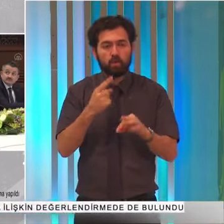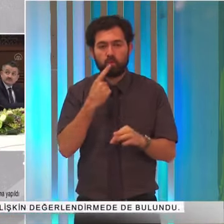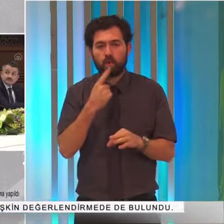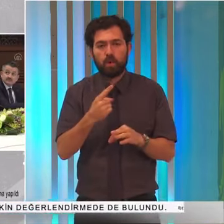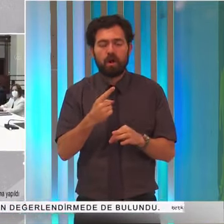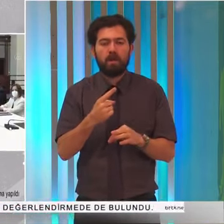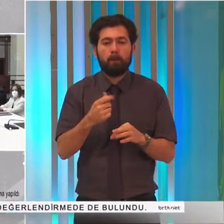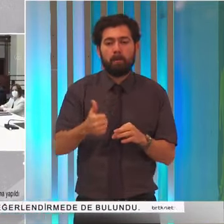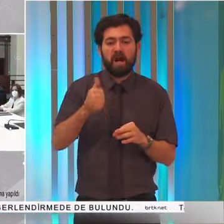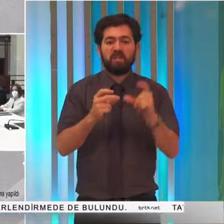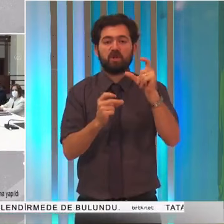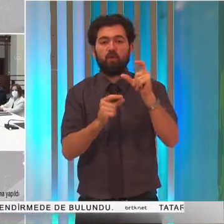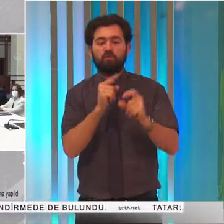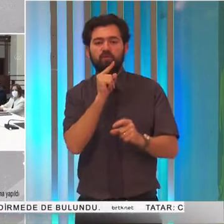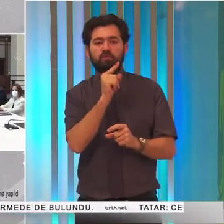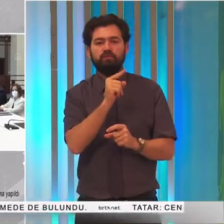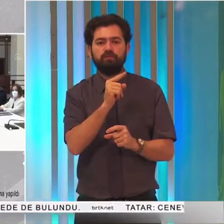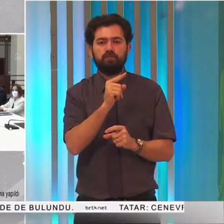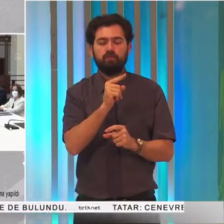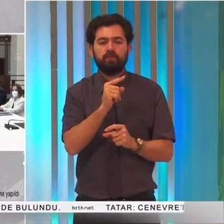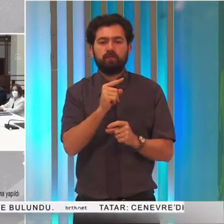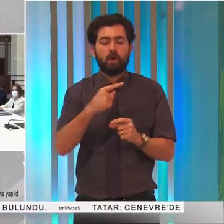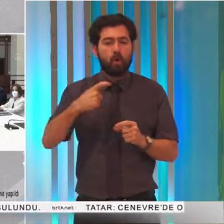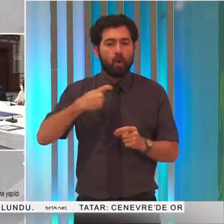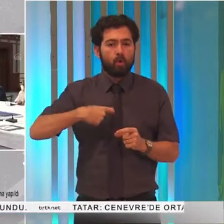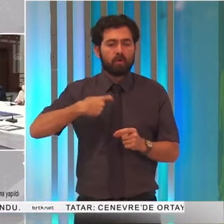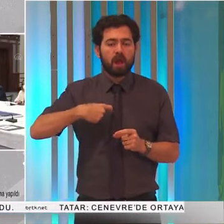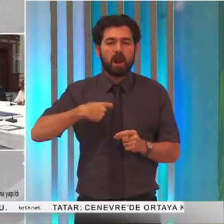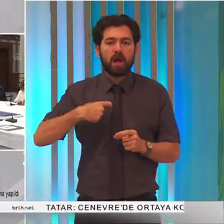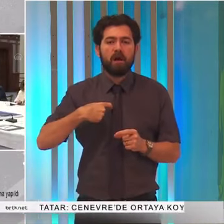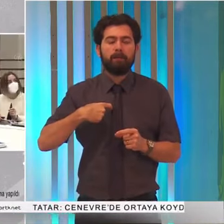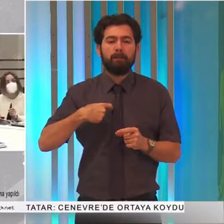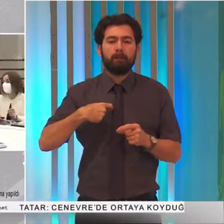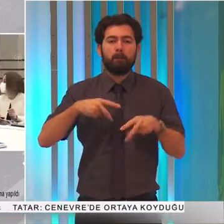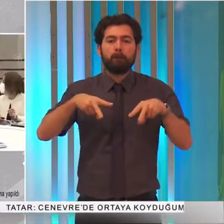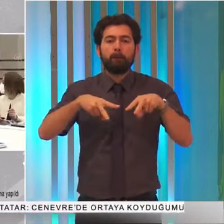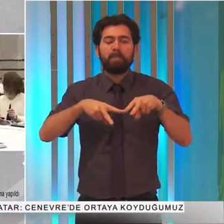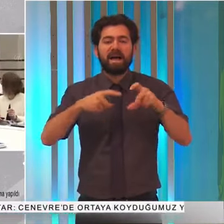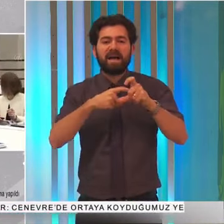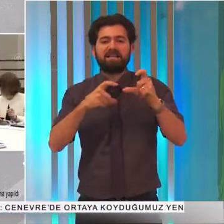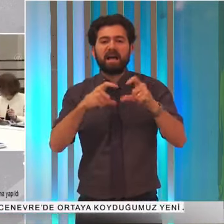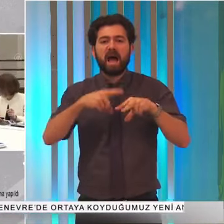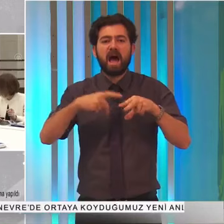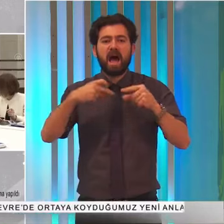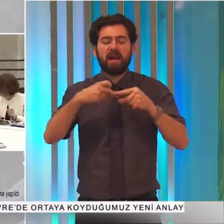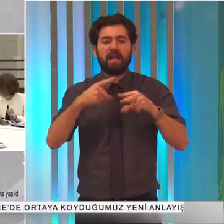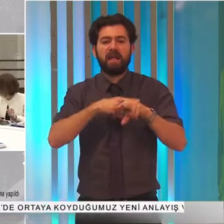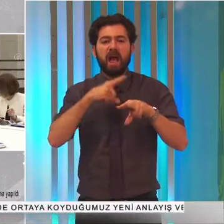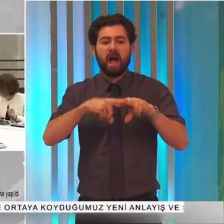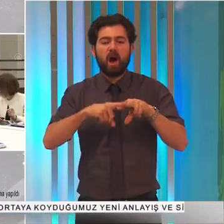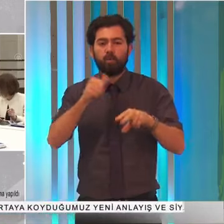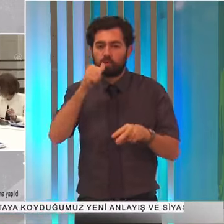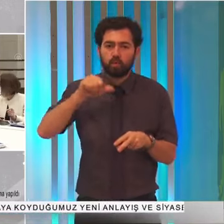geçirileceğini ifade eden Bakan Çavuşoğlu özellikle mesar ya da sulu ziraata